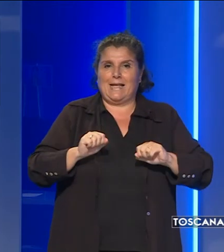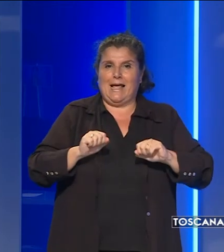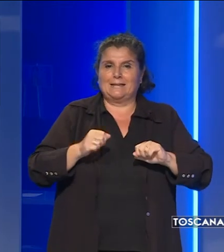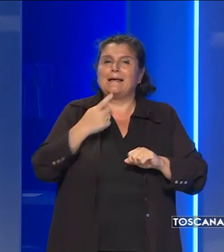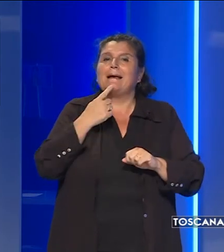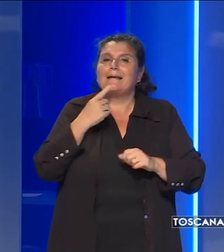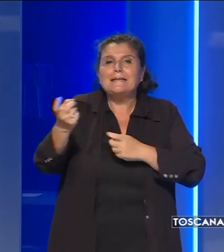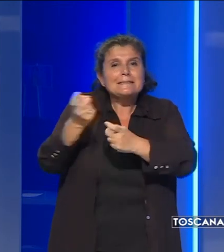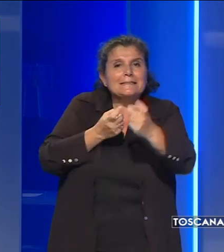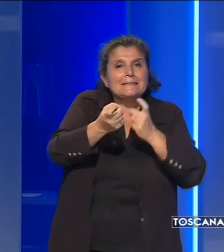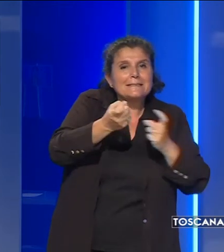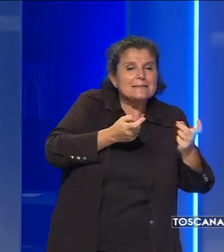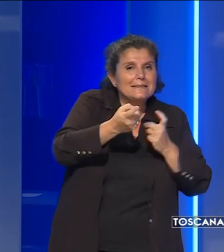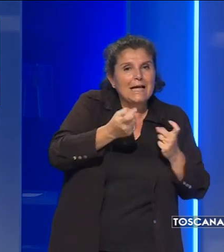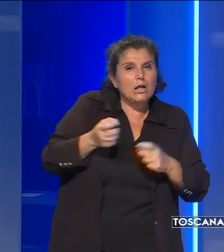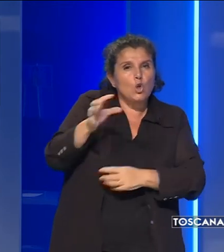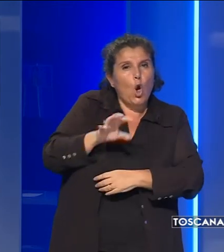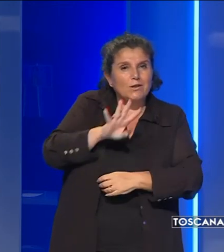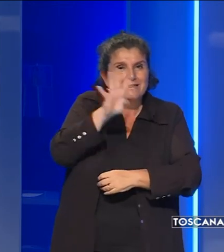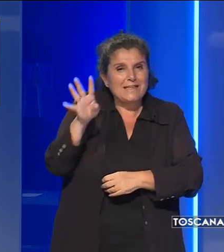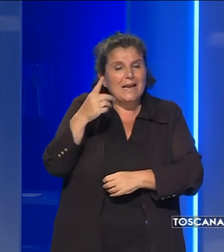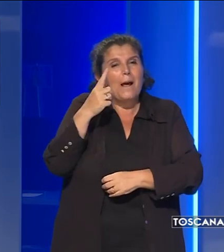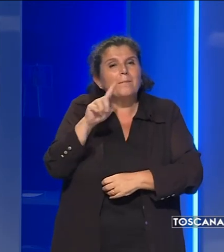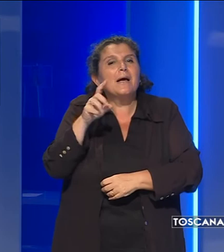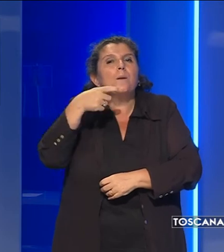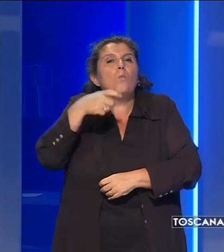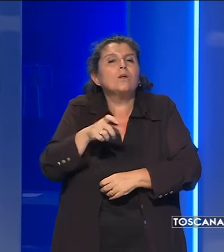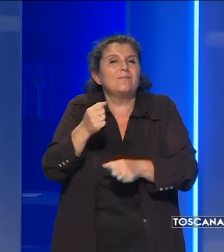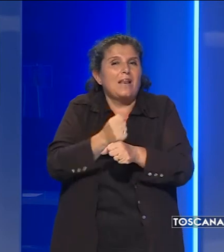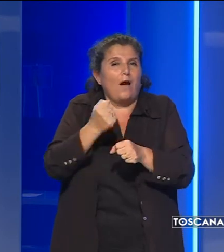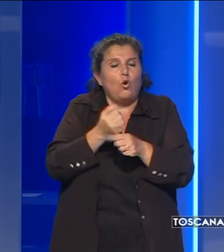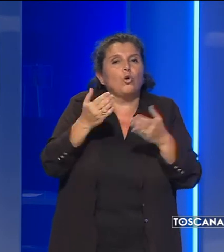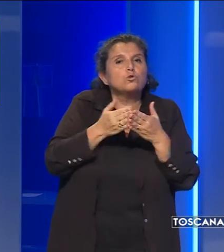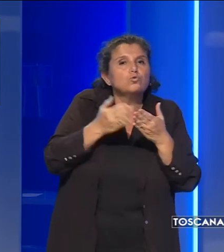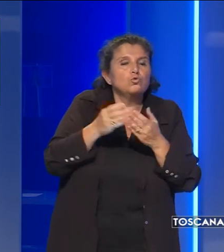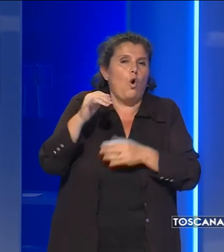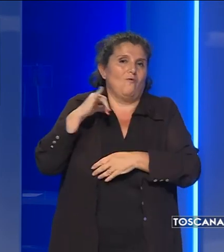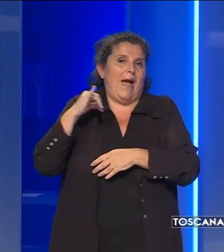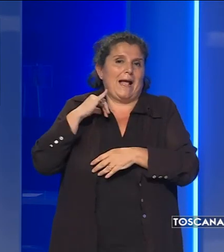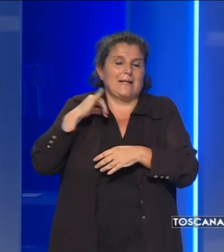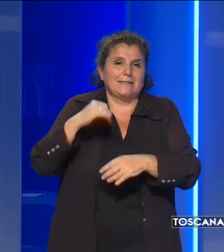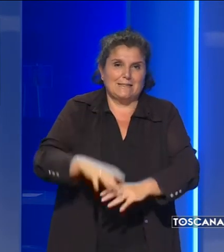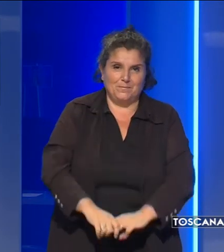di chi arriva da noi in Toscana per motivi di lavoro, studio o vacanza.